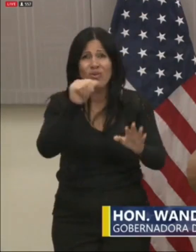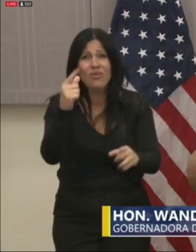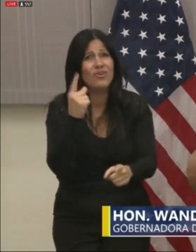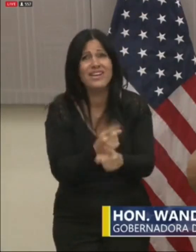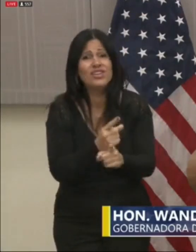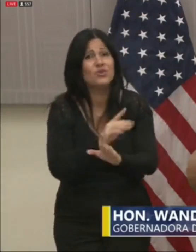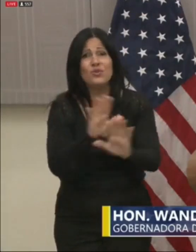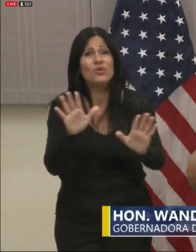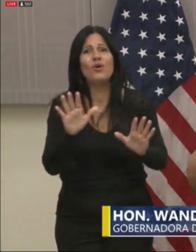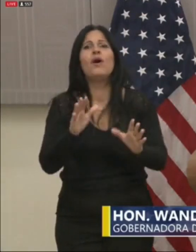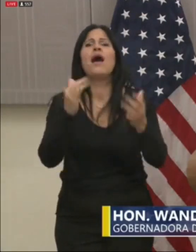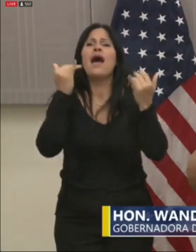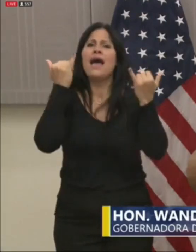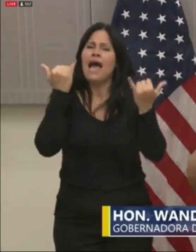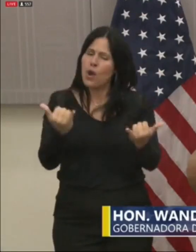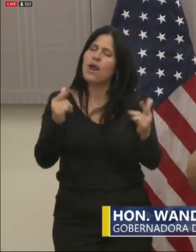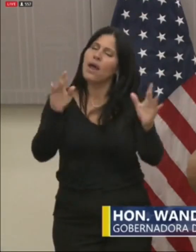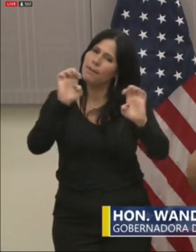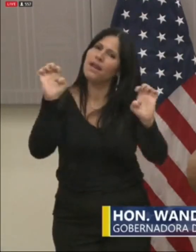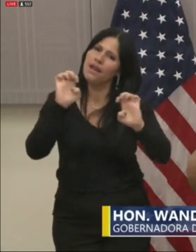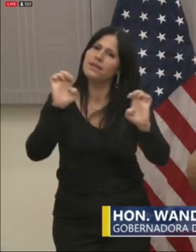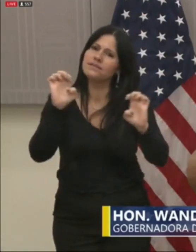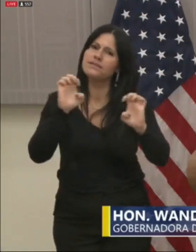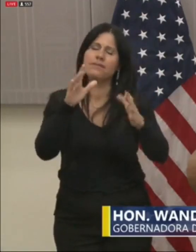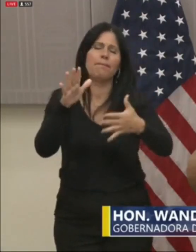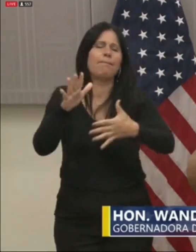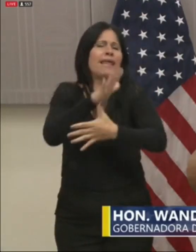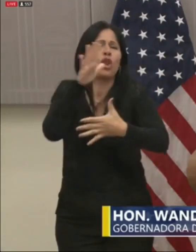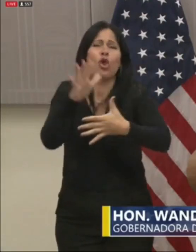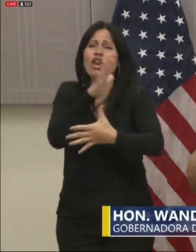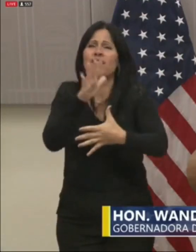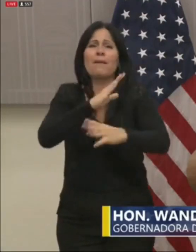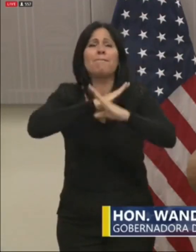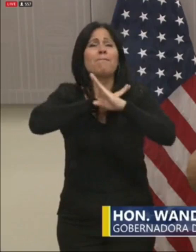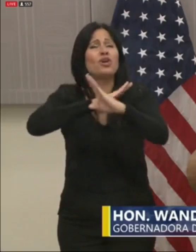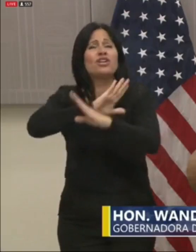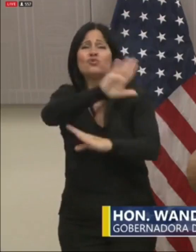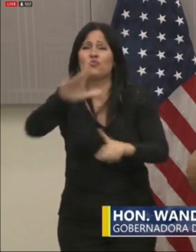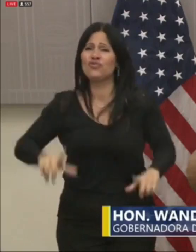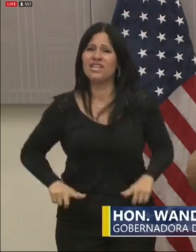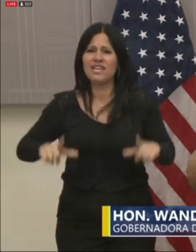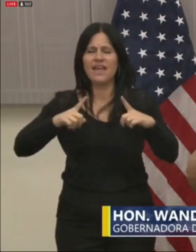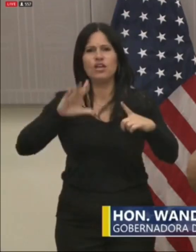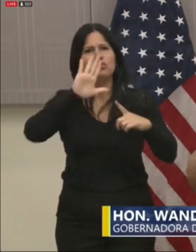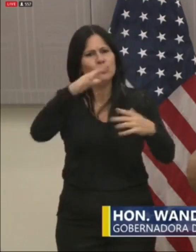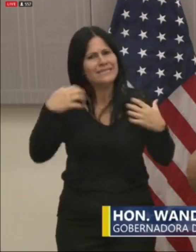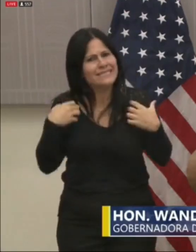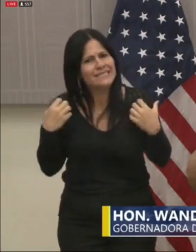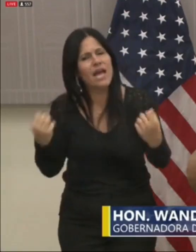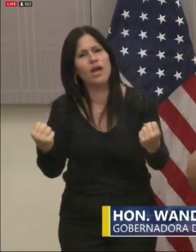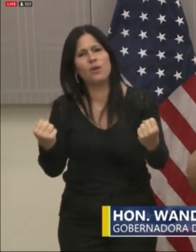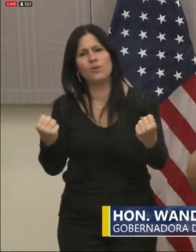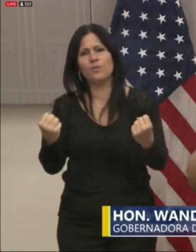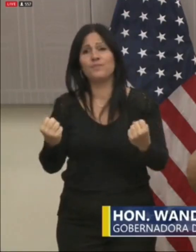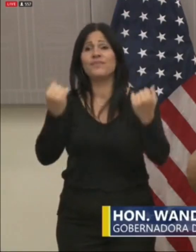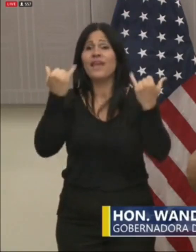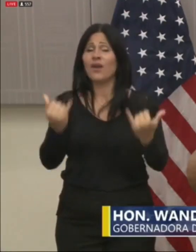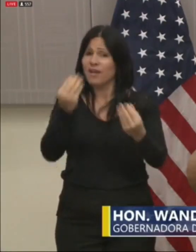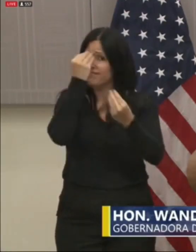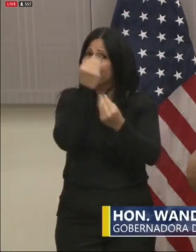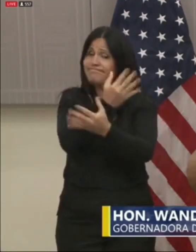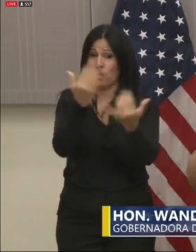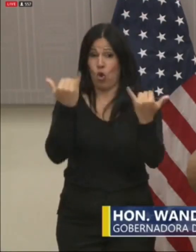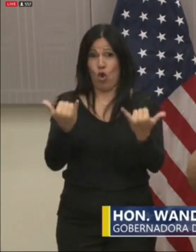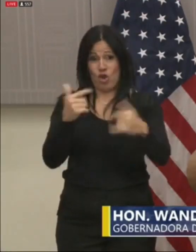prioridad es la salud y proteger la vida de todos los que vivimos en esta isla. Les anuncio que a partir de hoy,